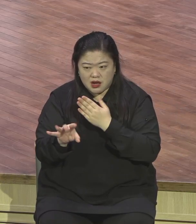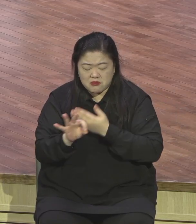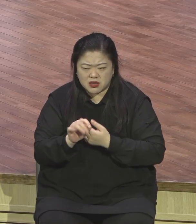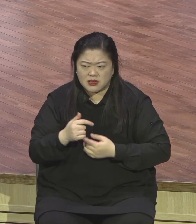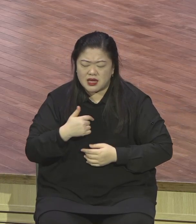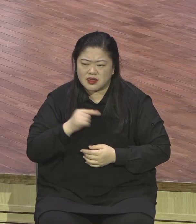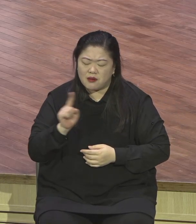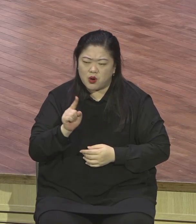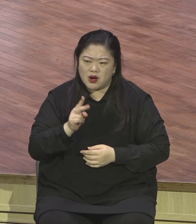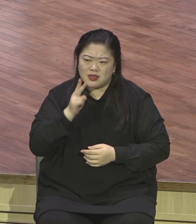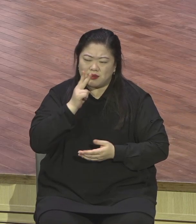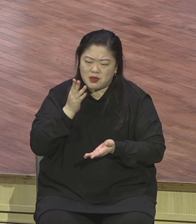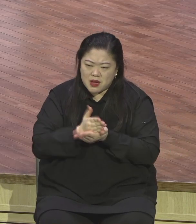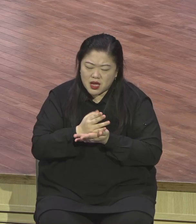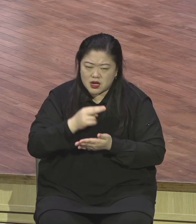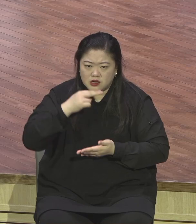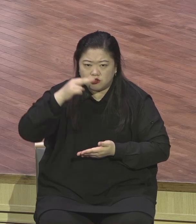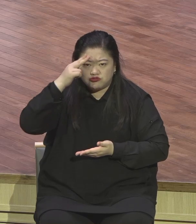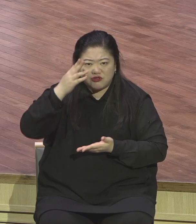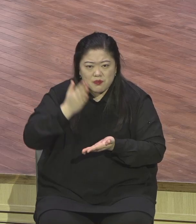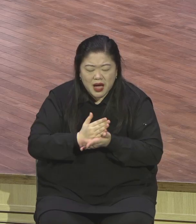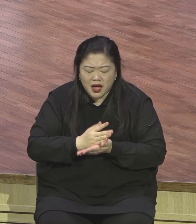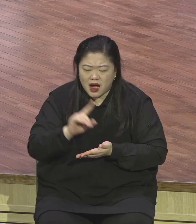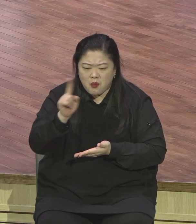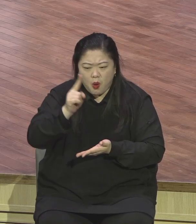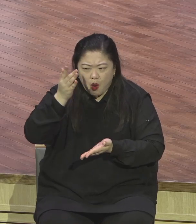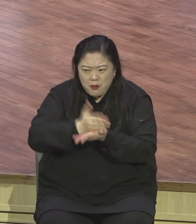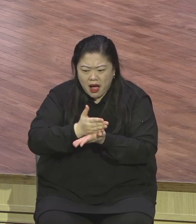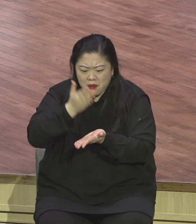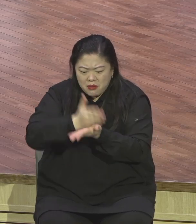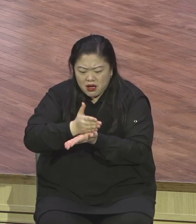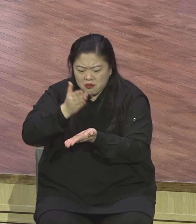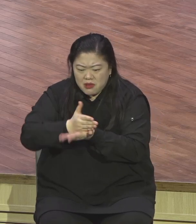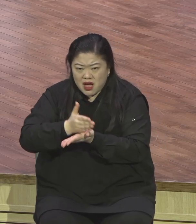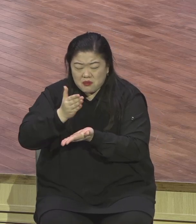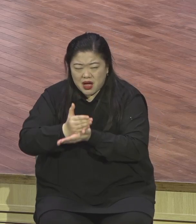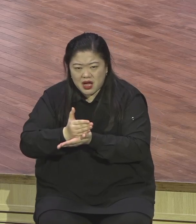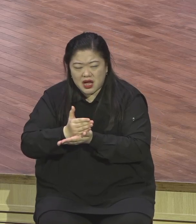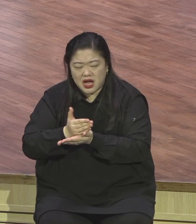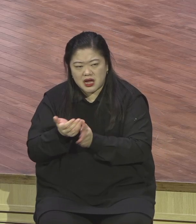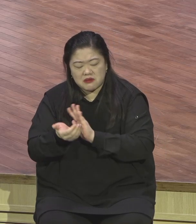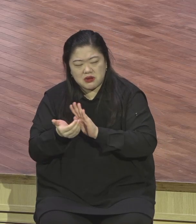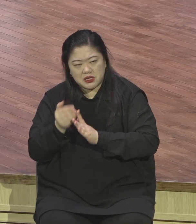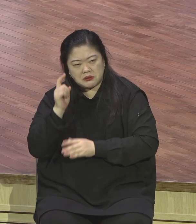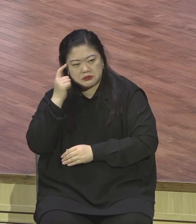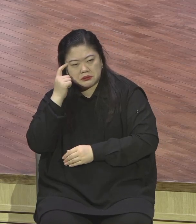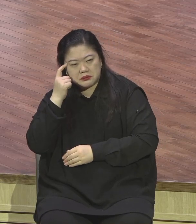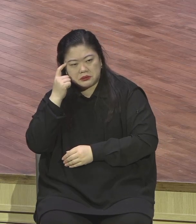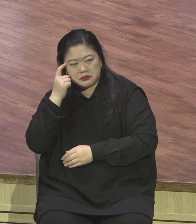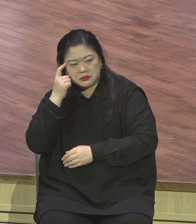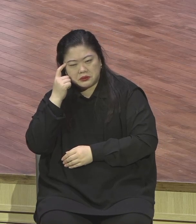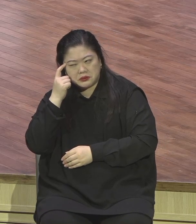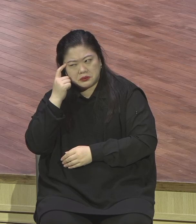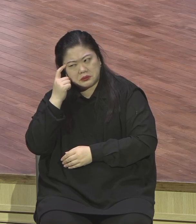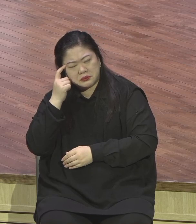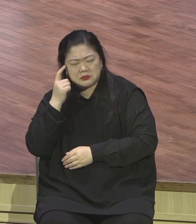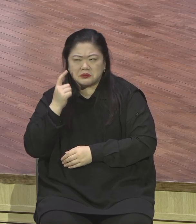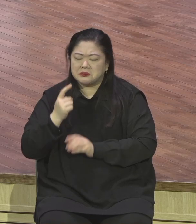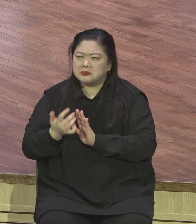생각하기 때문에 자기들 질의 짐작으로 아기 피해버려요. 부담스러워해요. 그런데